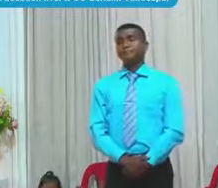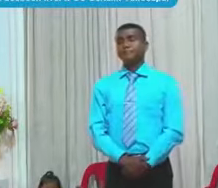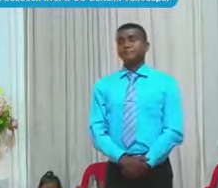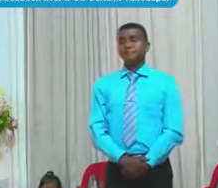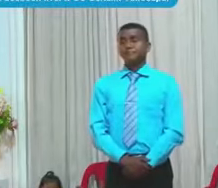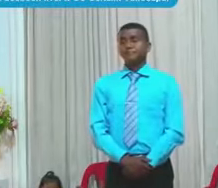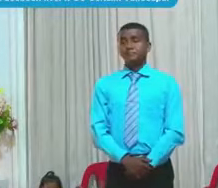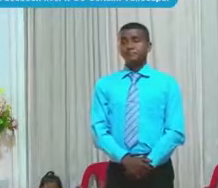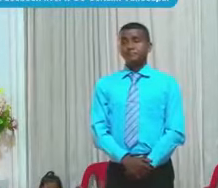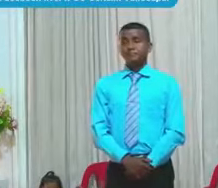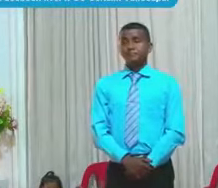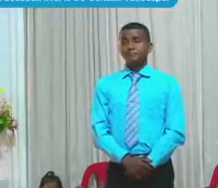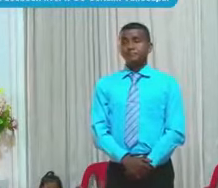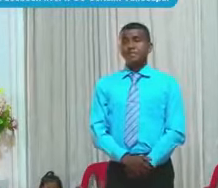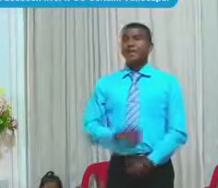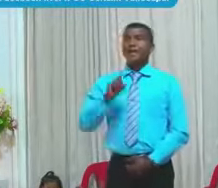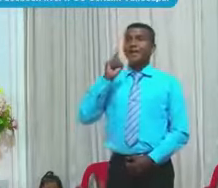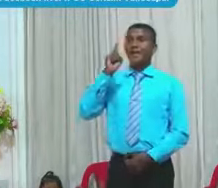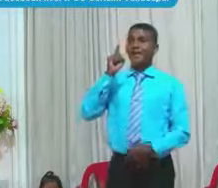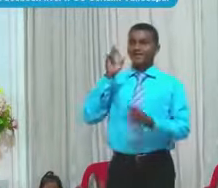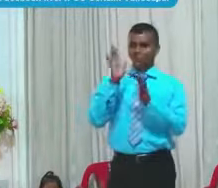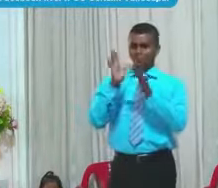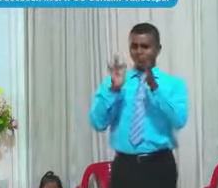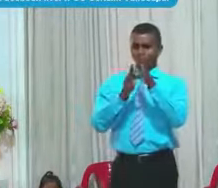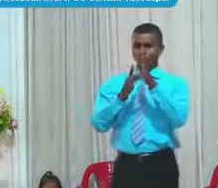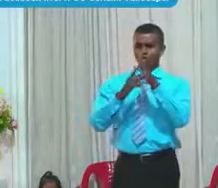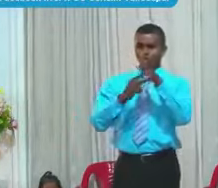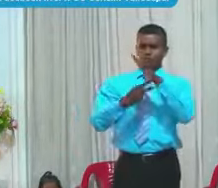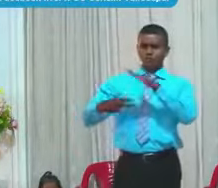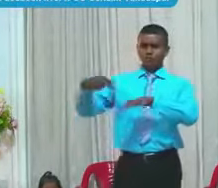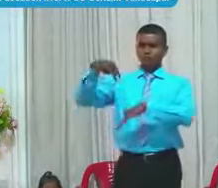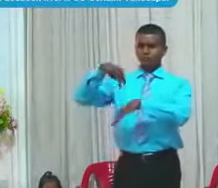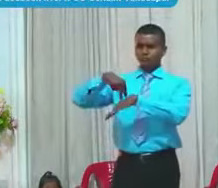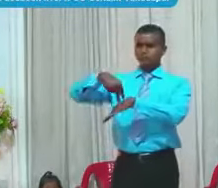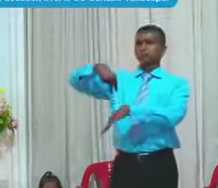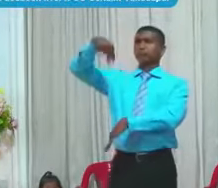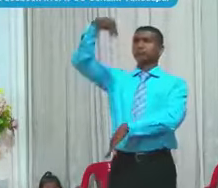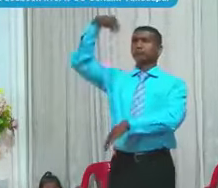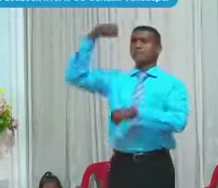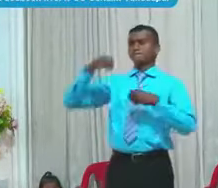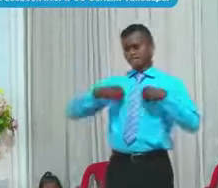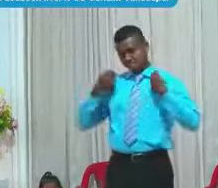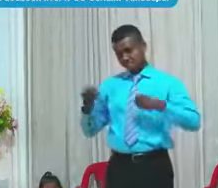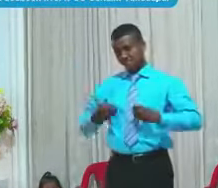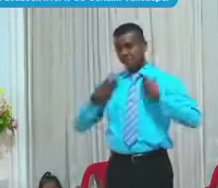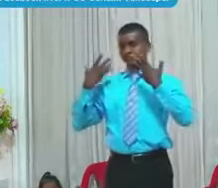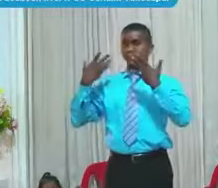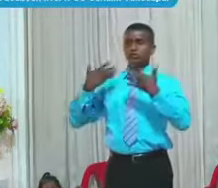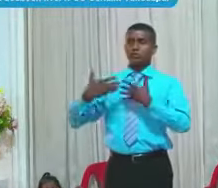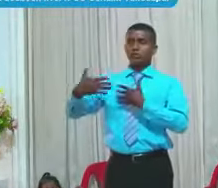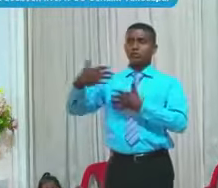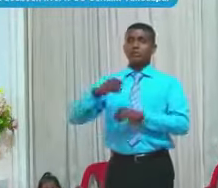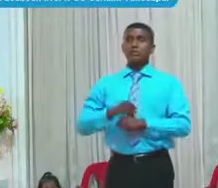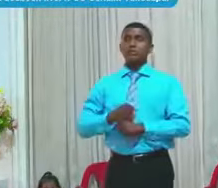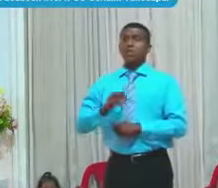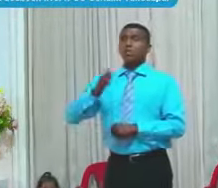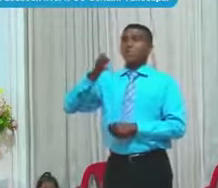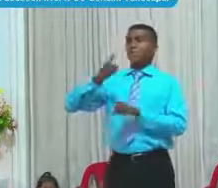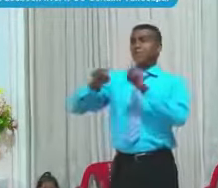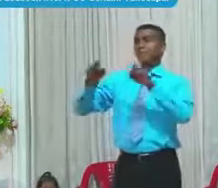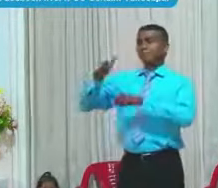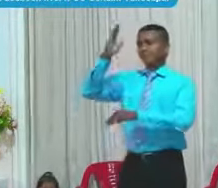Que se levantó De entre los muertos Y vive Por los siglos De los siglos Así que Dios No nos va a juzgar